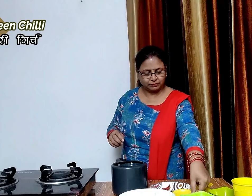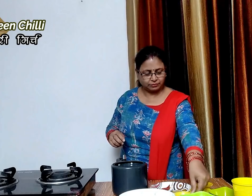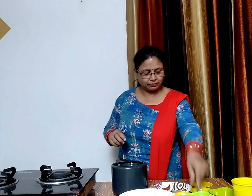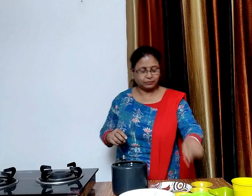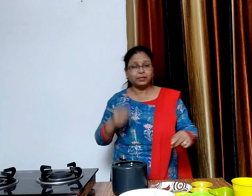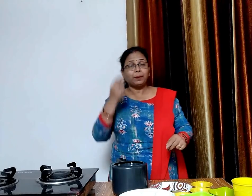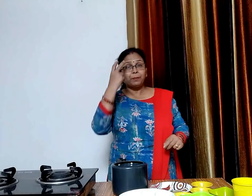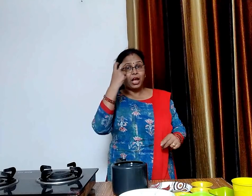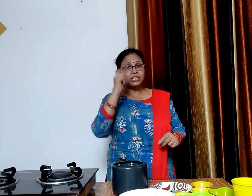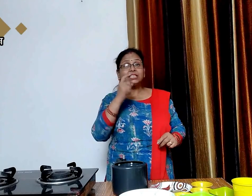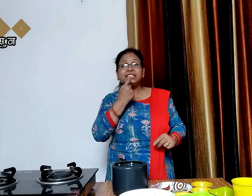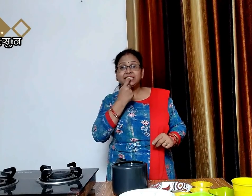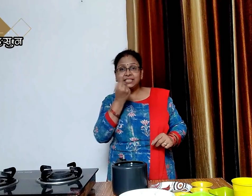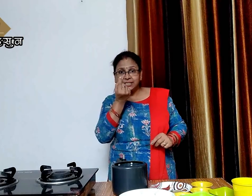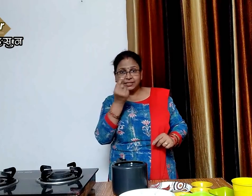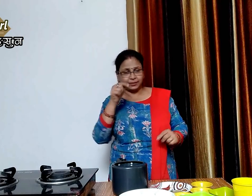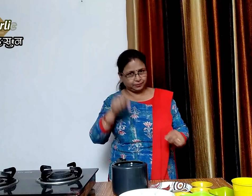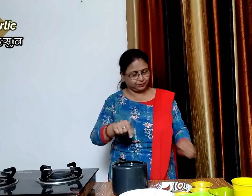चार से पांच लेसन की कलनिया